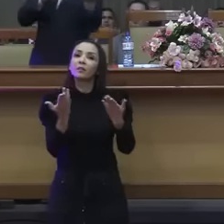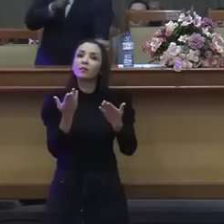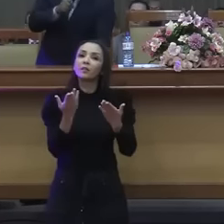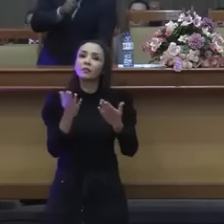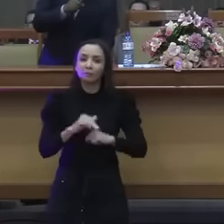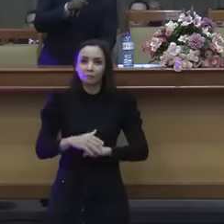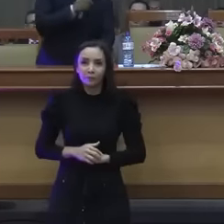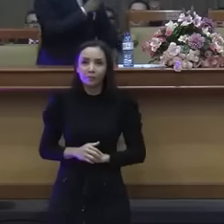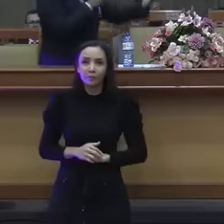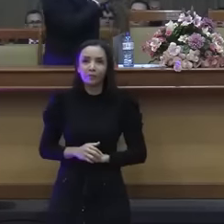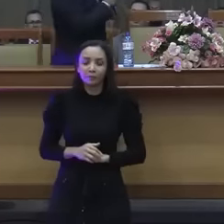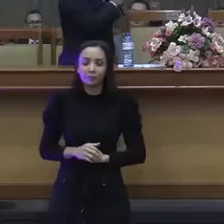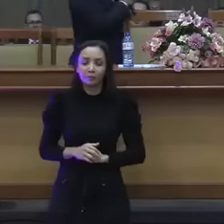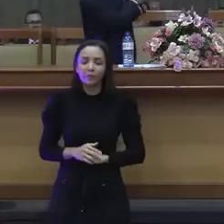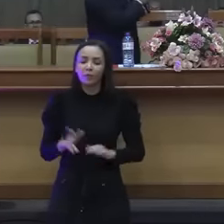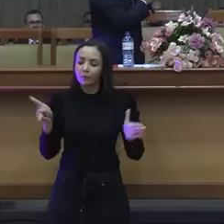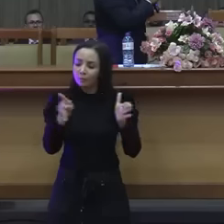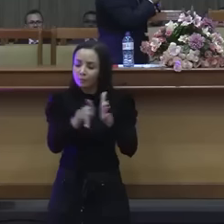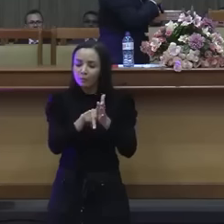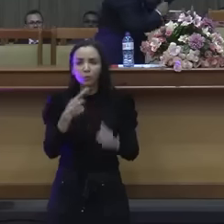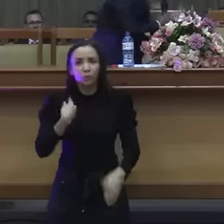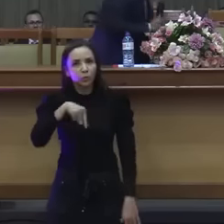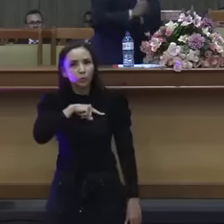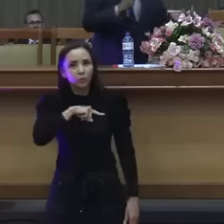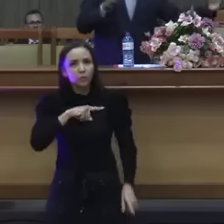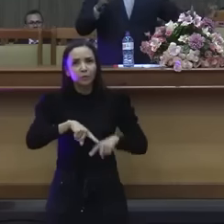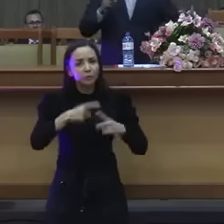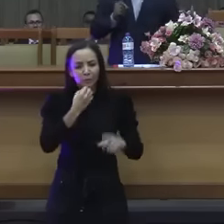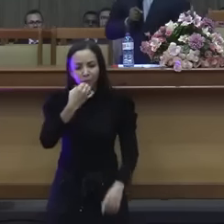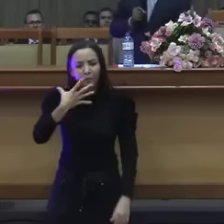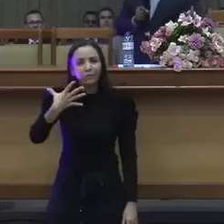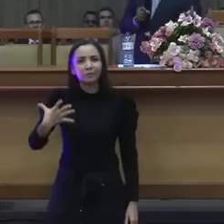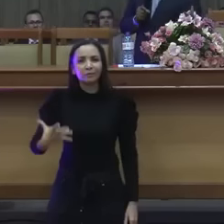hábito nosso, mas que é é que é bom.